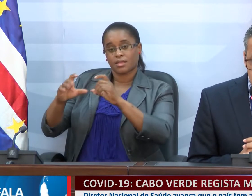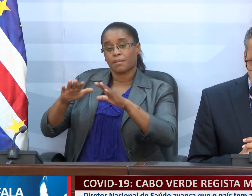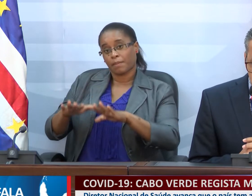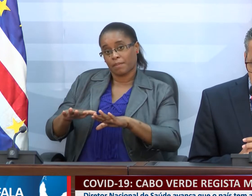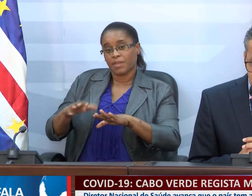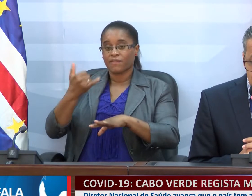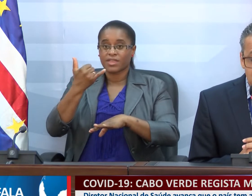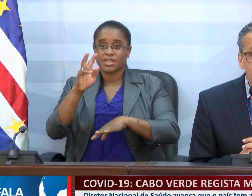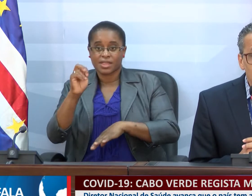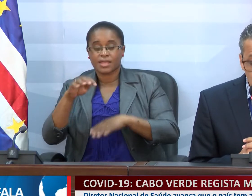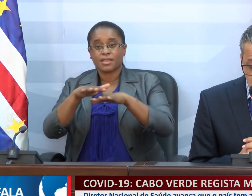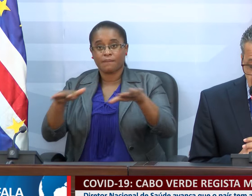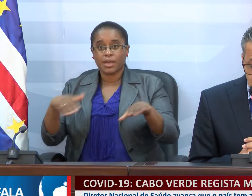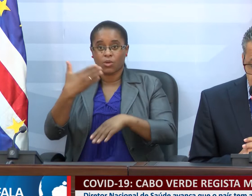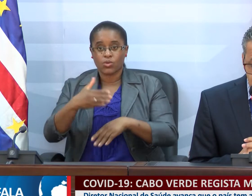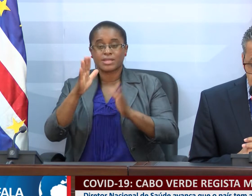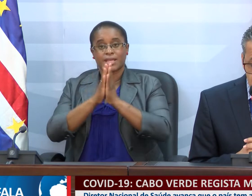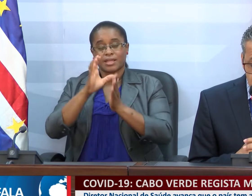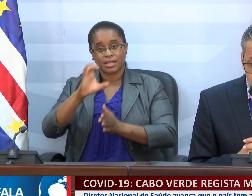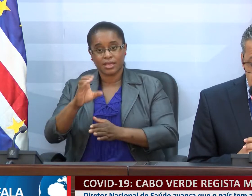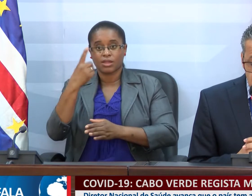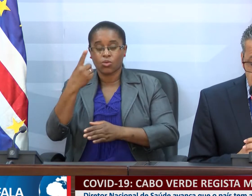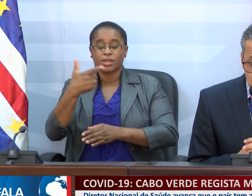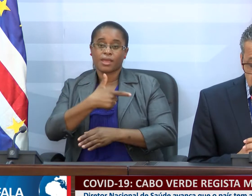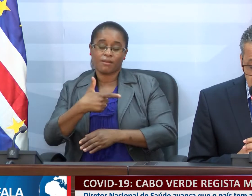Praia, 1 de Santa Catarina, 1 de Tarrafalho,